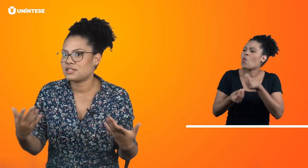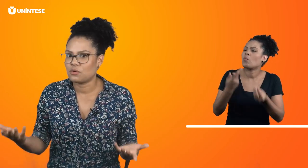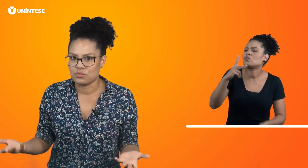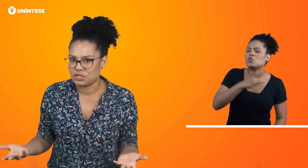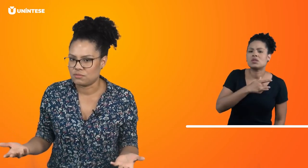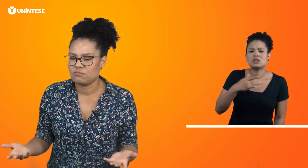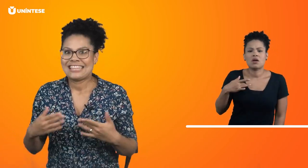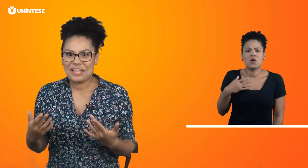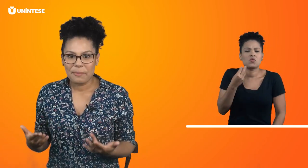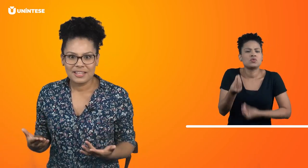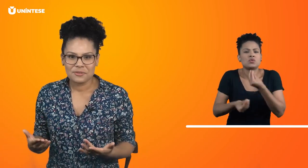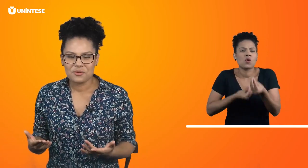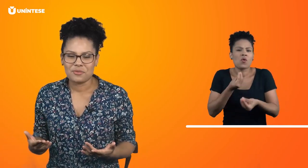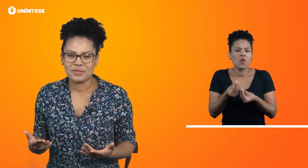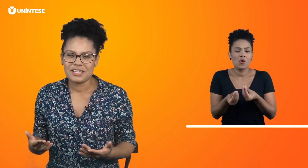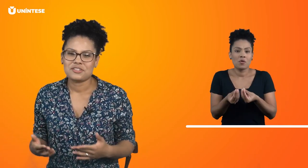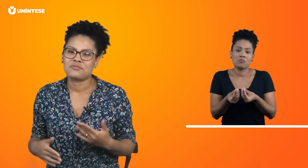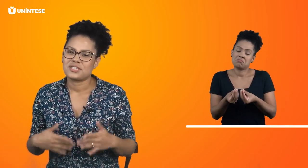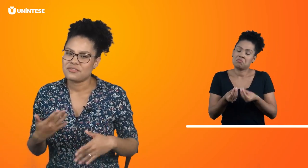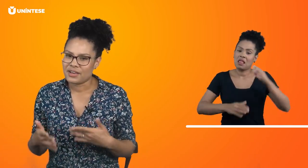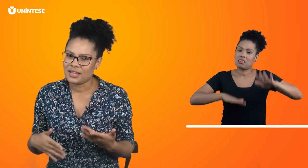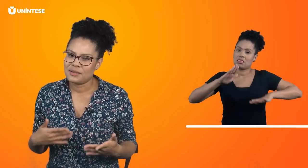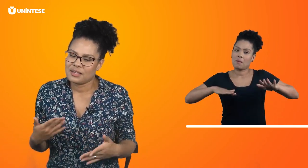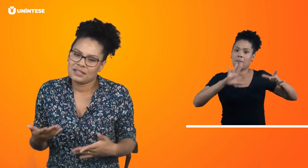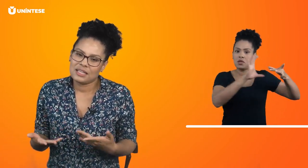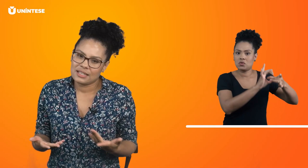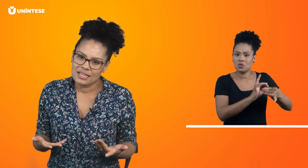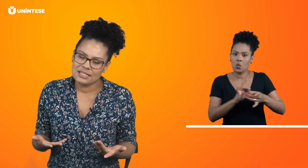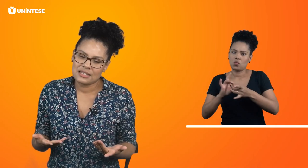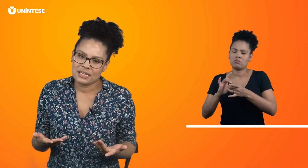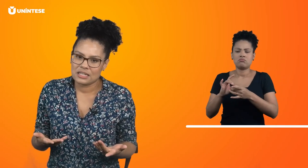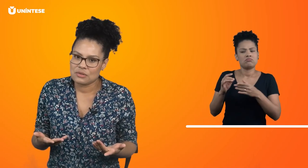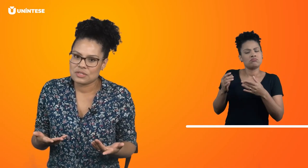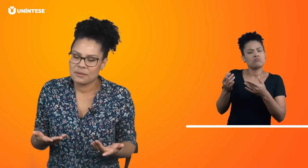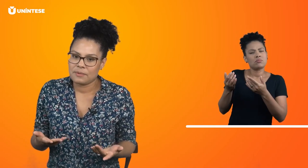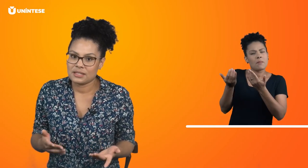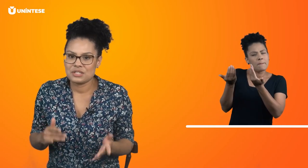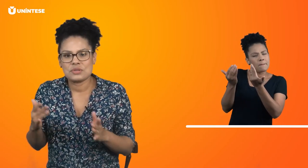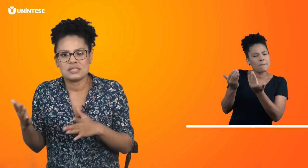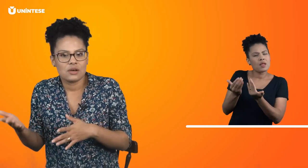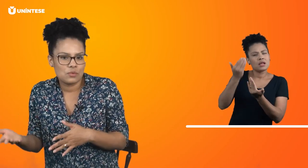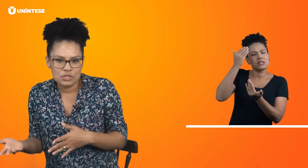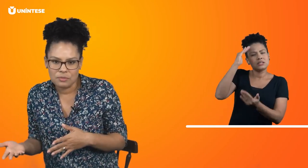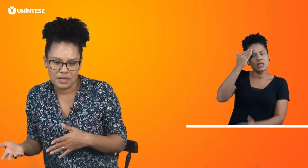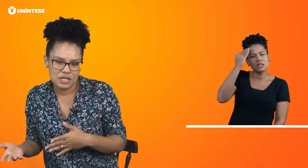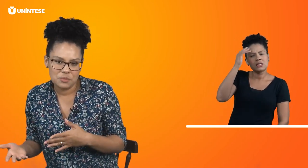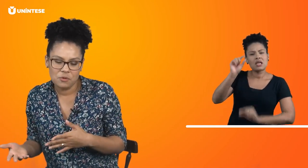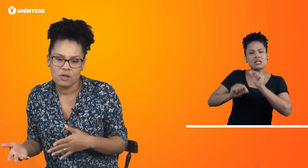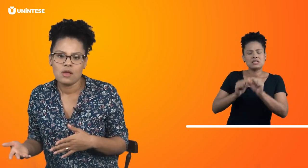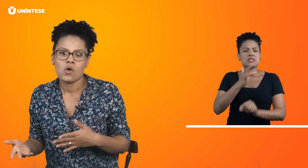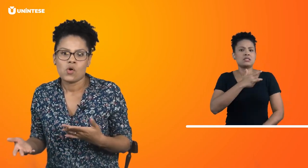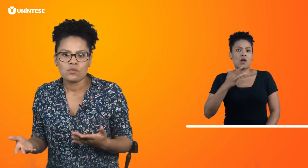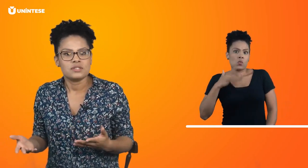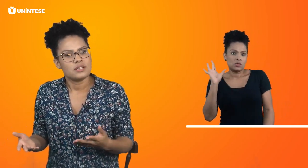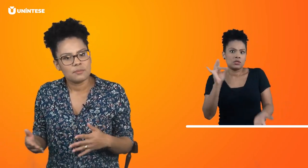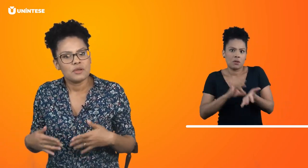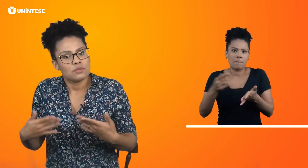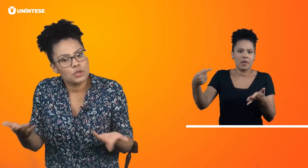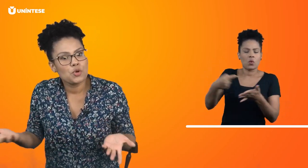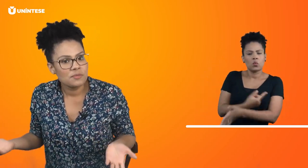saúde? Dependendo do contexto, você vai entender se ele está querendo saber da sua saúde mesmo ou se ele está perguntando como